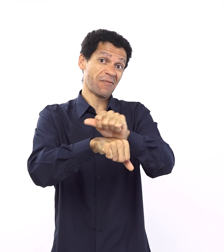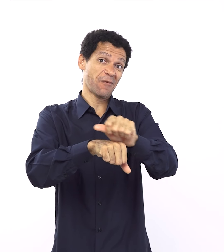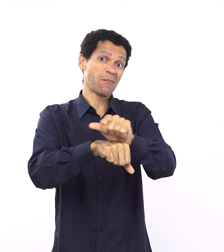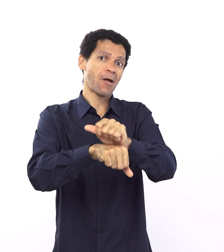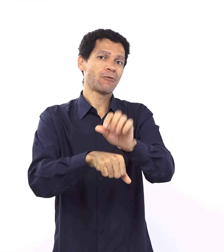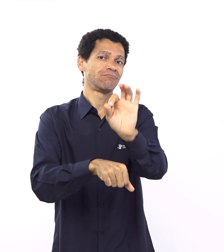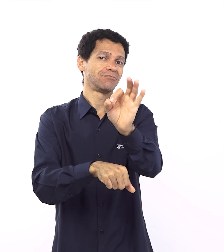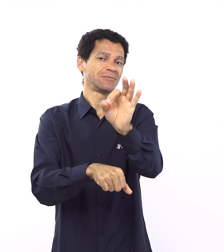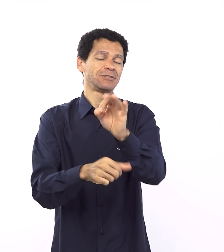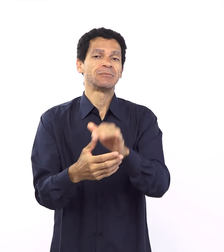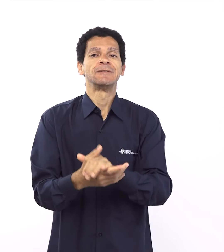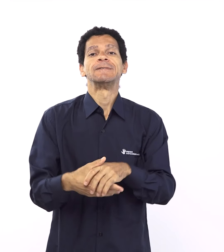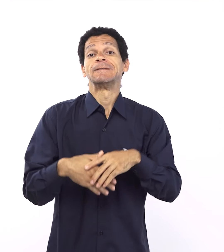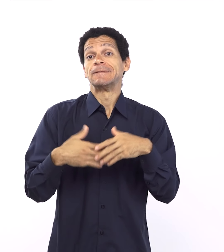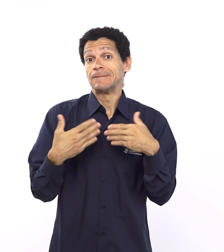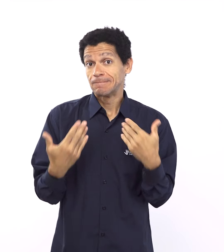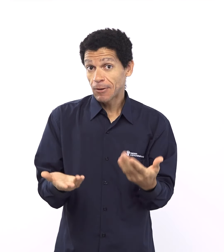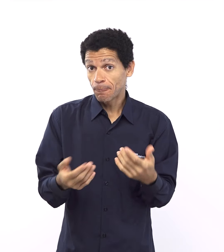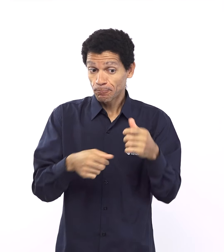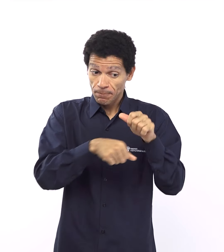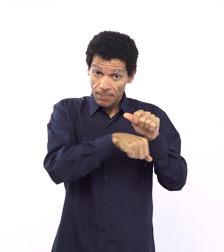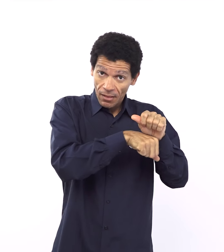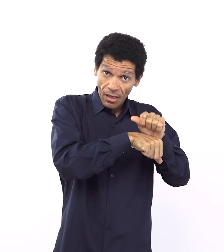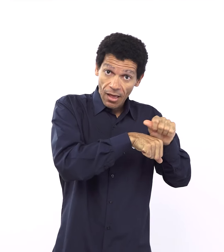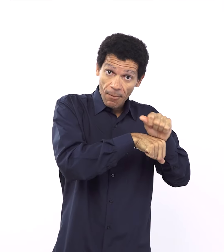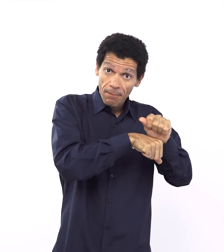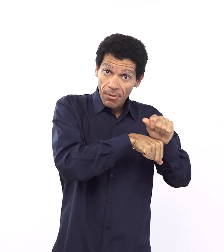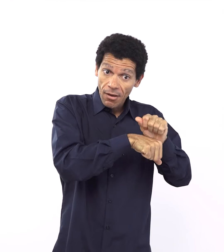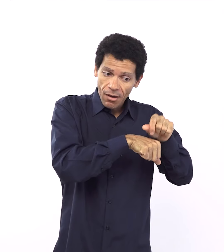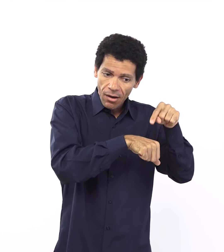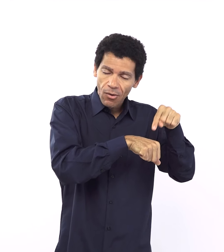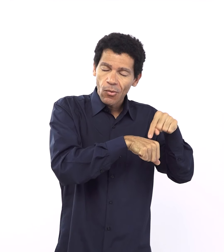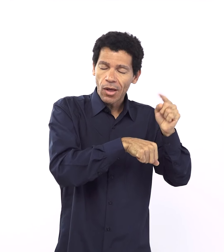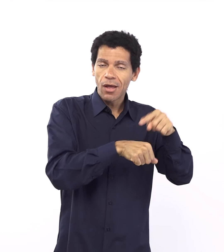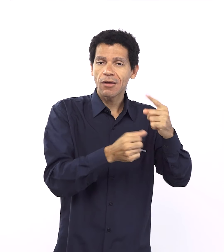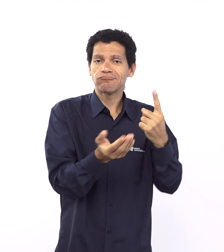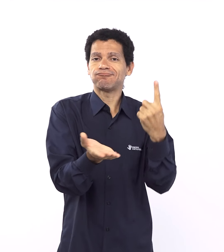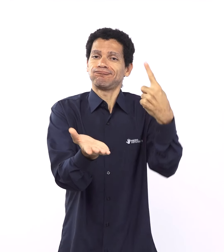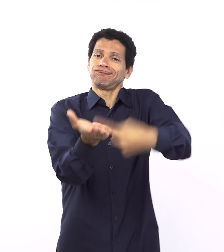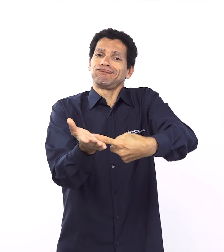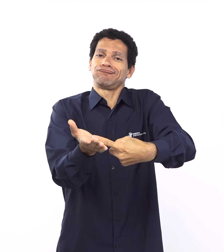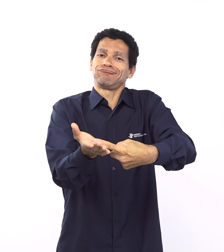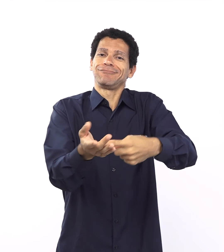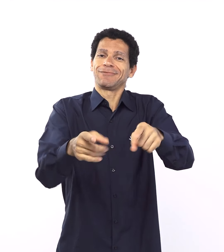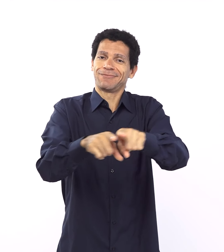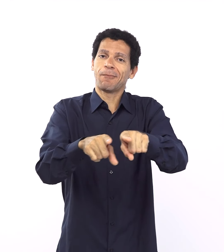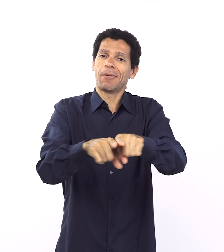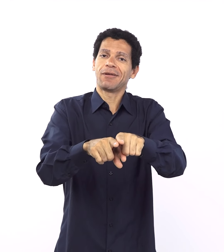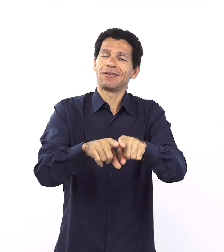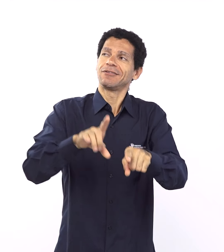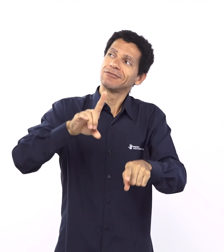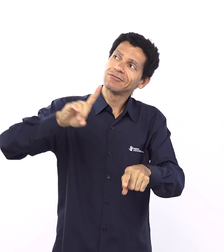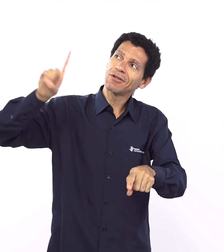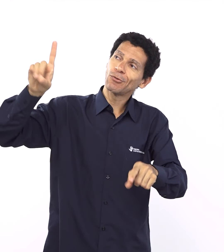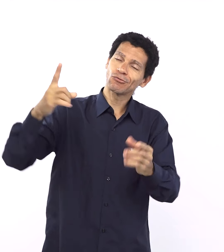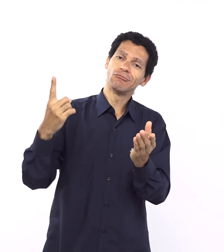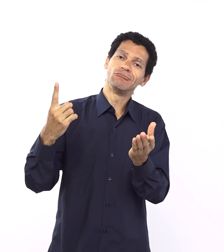e tal, mas no capítulo 12, vem o chamado de Deus, de fato pra ele, eu acho que vale até a gente ler os primeiros três versos aqui,